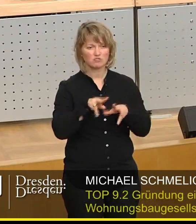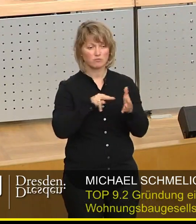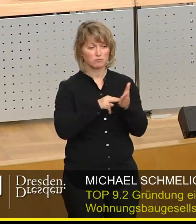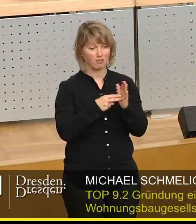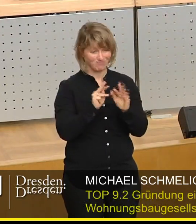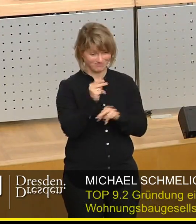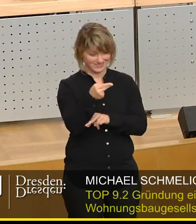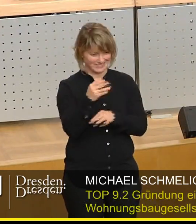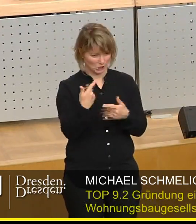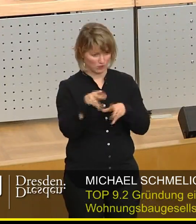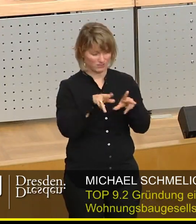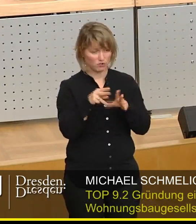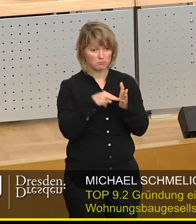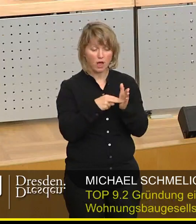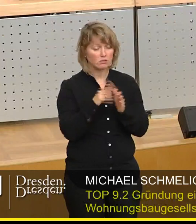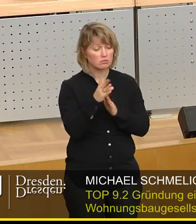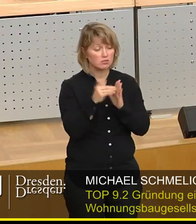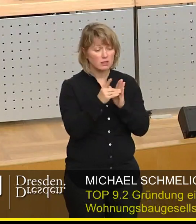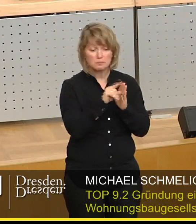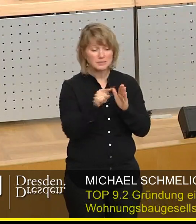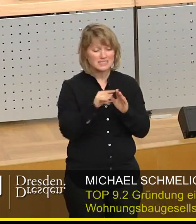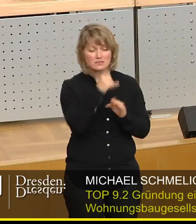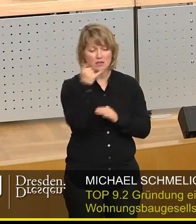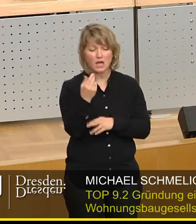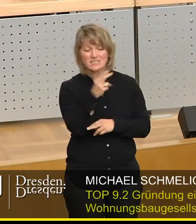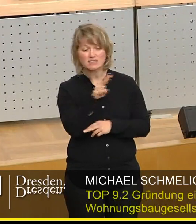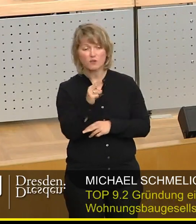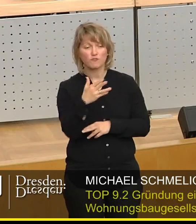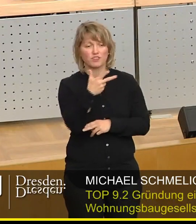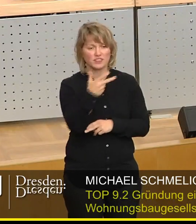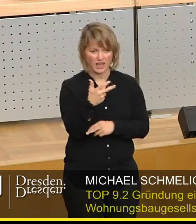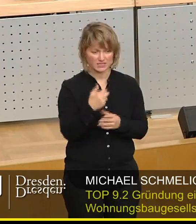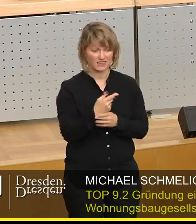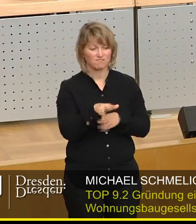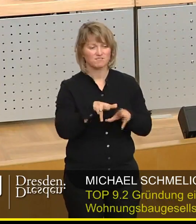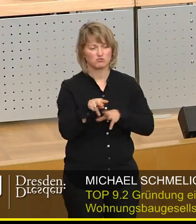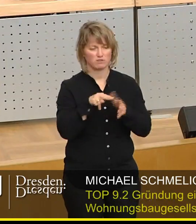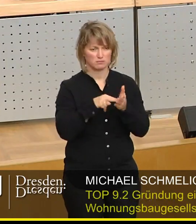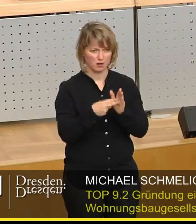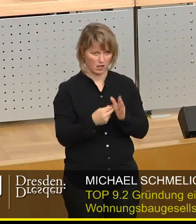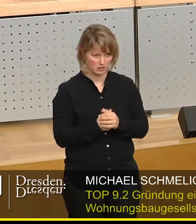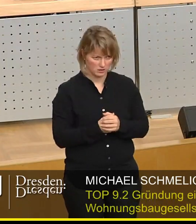bezeichnet, datiert bis zum Jahre 2035 vorgelegt, der